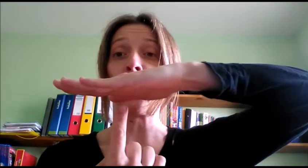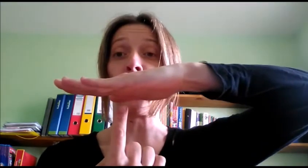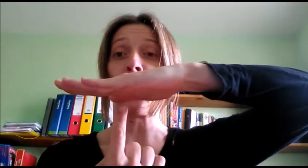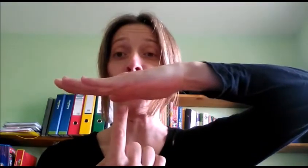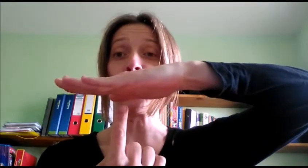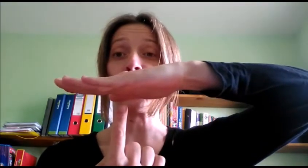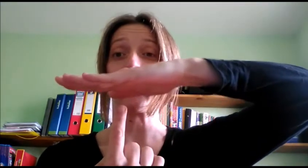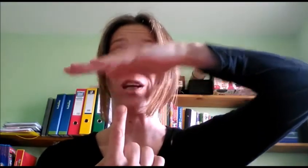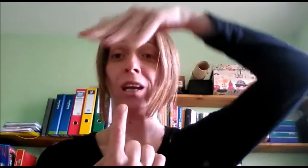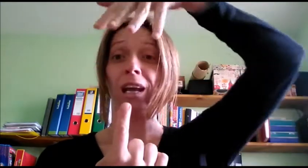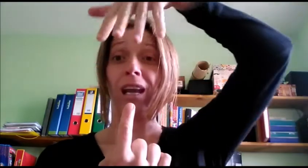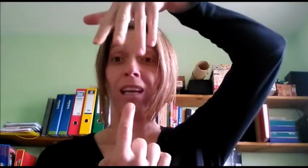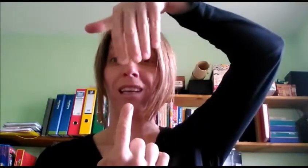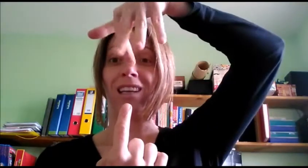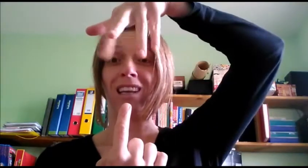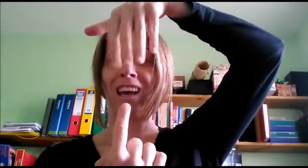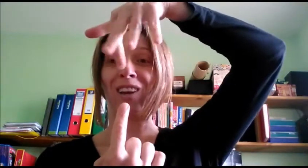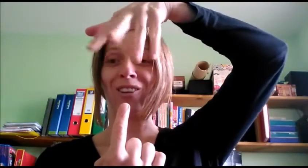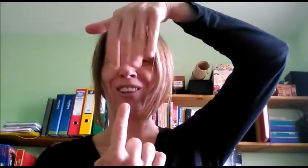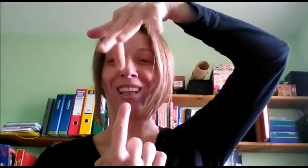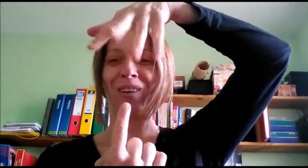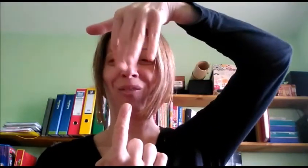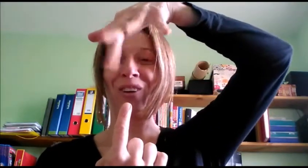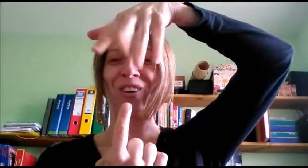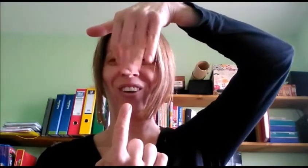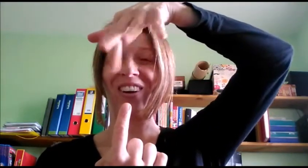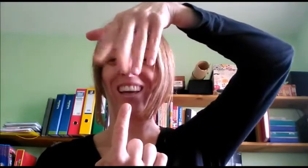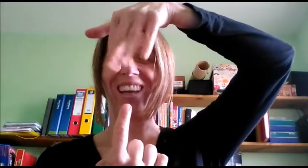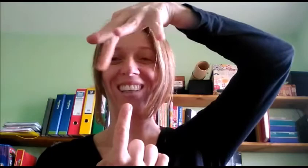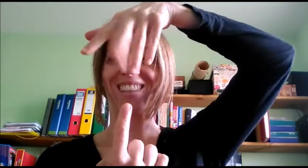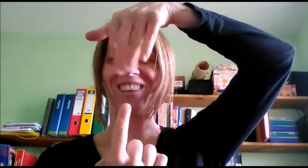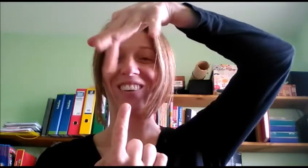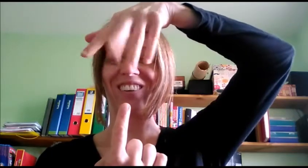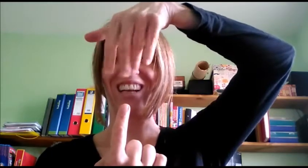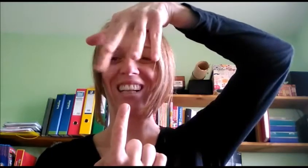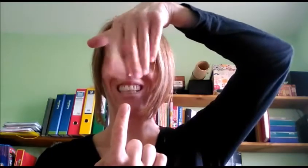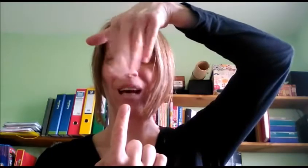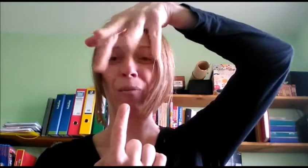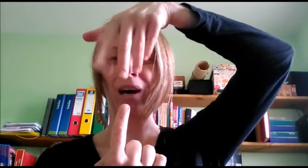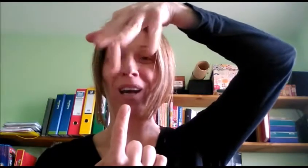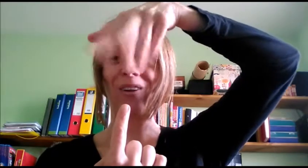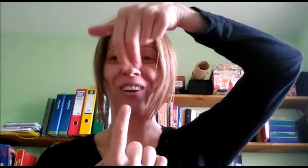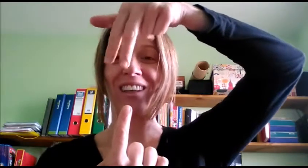paragón Niña, no te mojes con el chaparrón